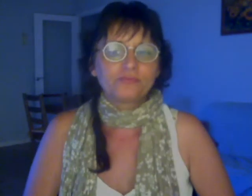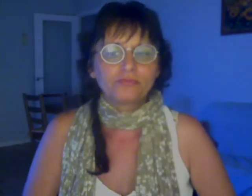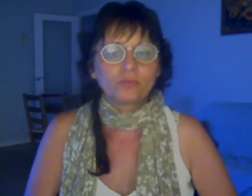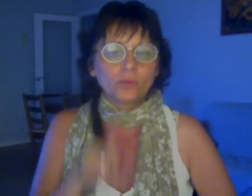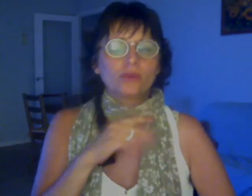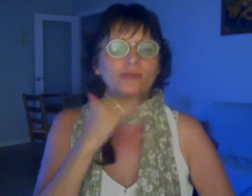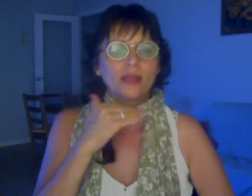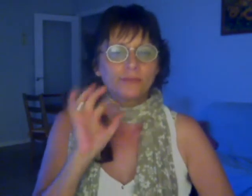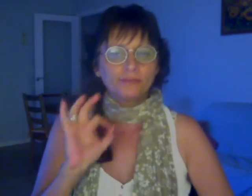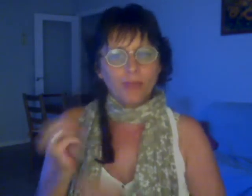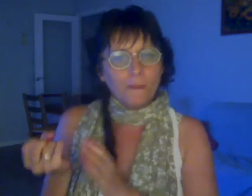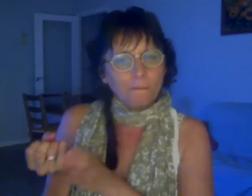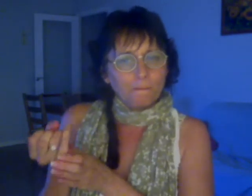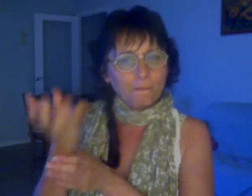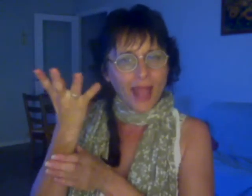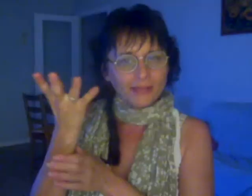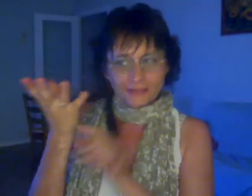números de su proyecto y si no ha sido así, prepárenlo los nuevos